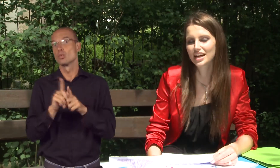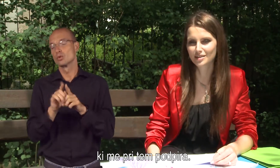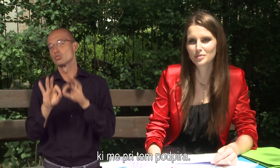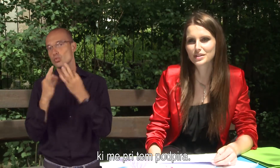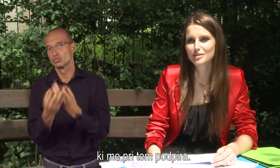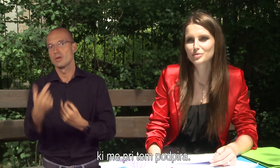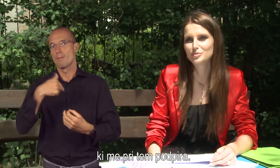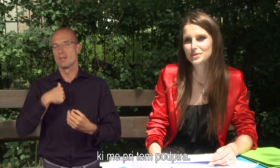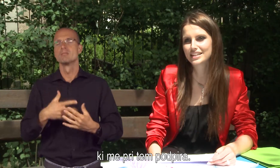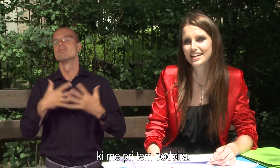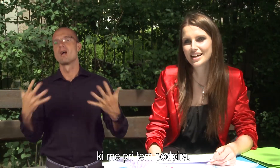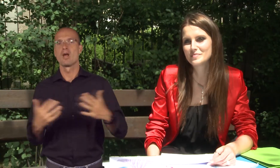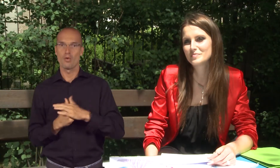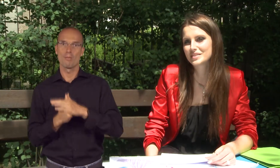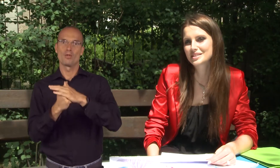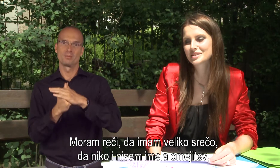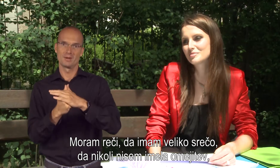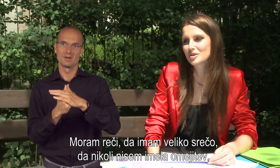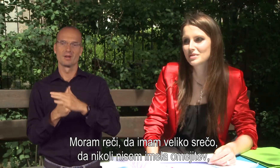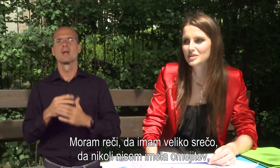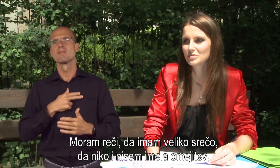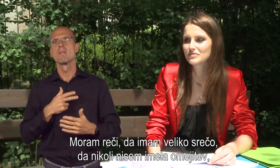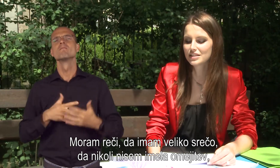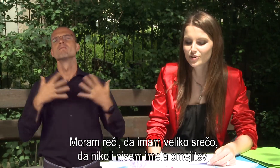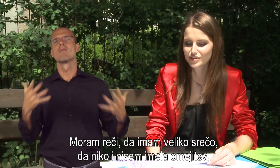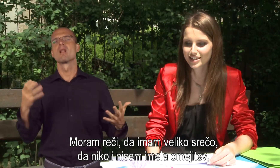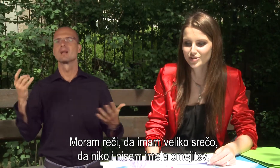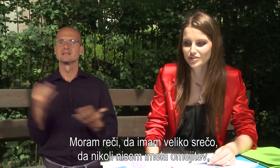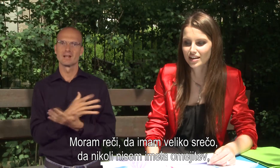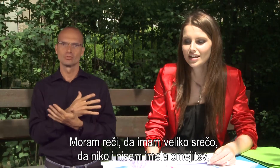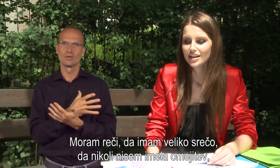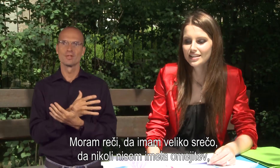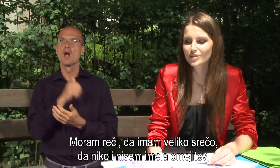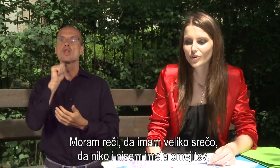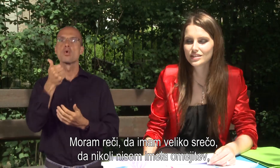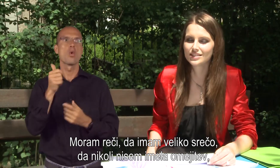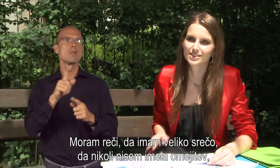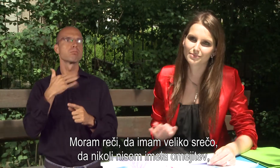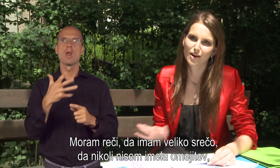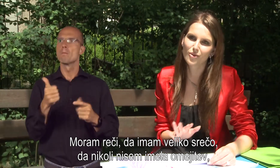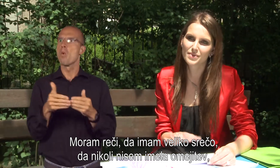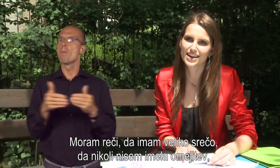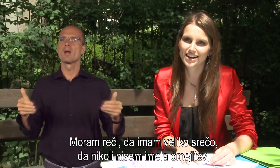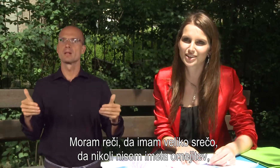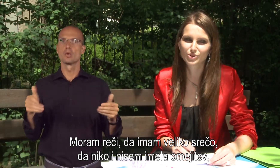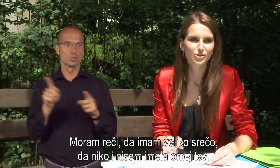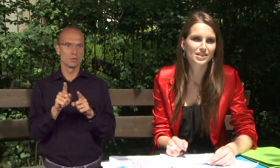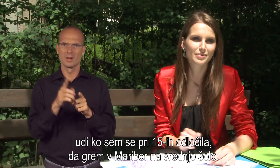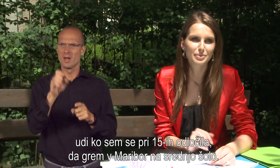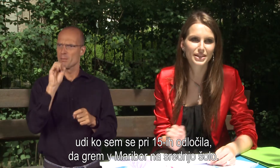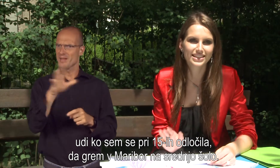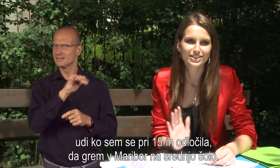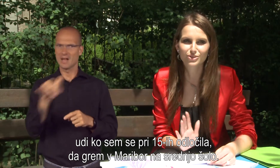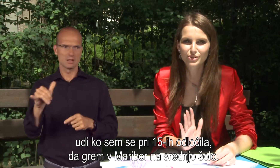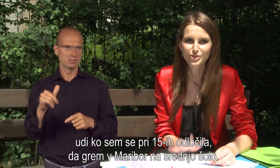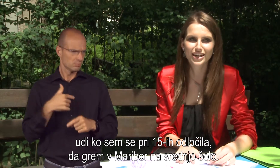družina, ki me pred tem podpira. Jaz moram reči, da imam veliko srečo, da nikoli nisem bila omejena, tudi, ko sem